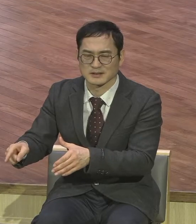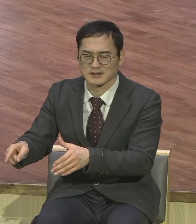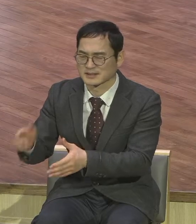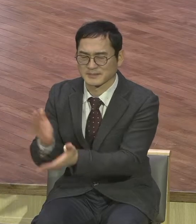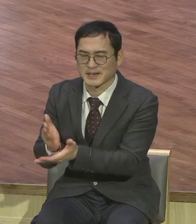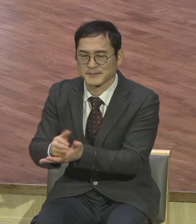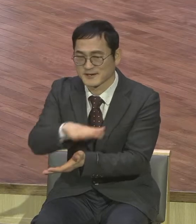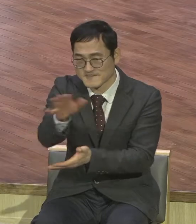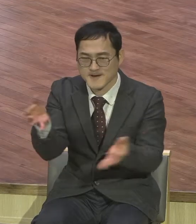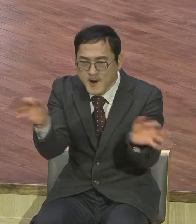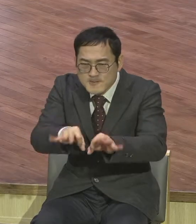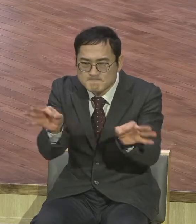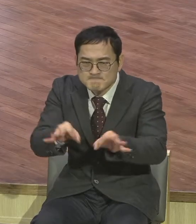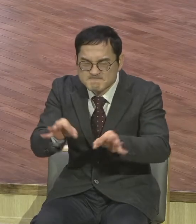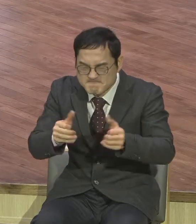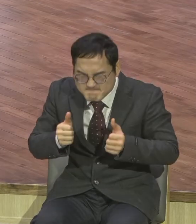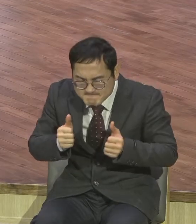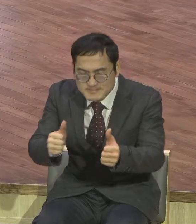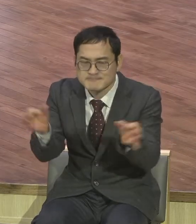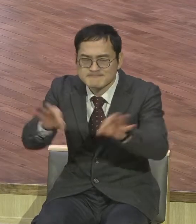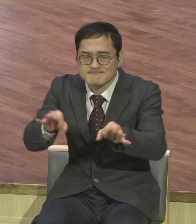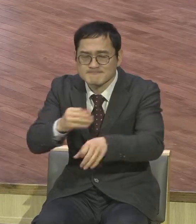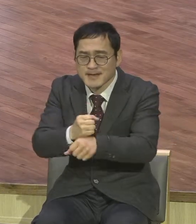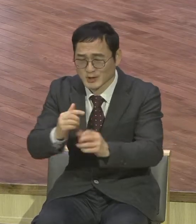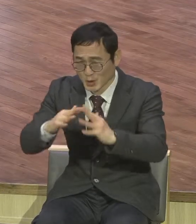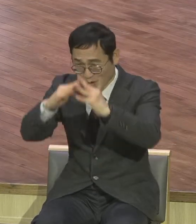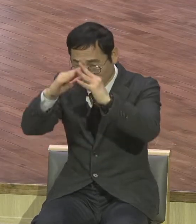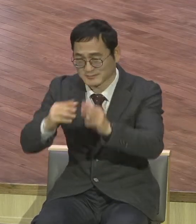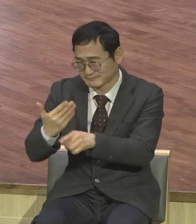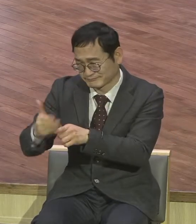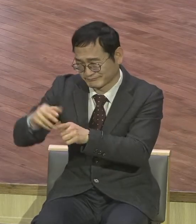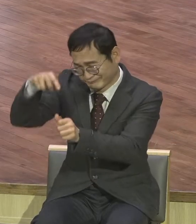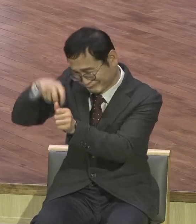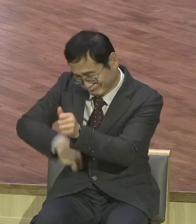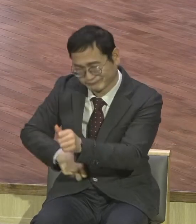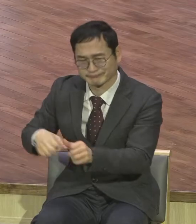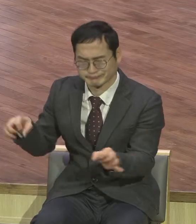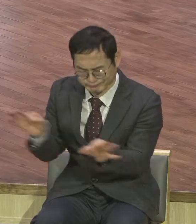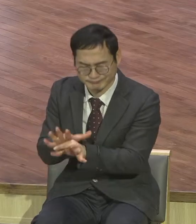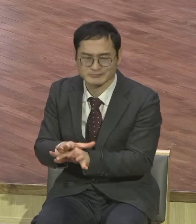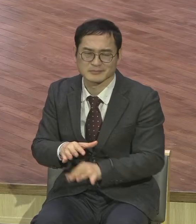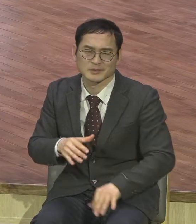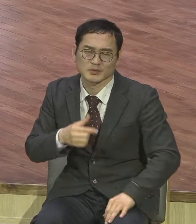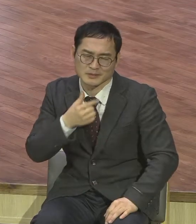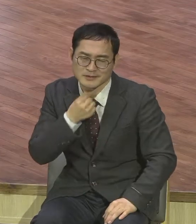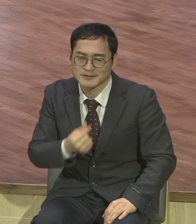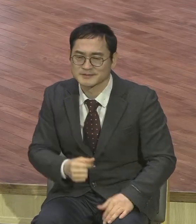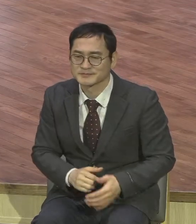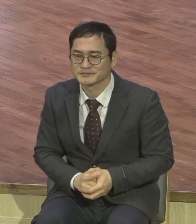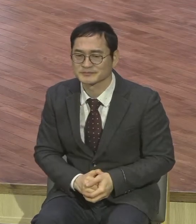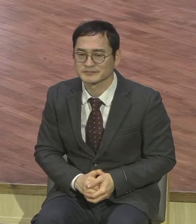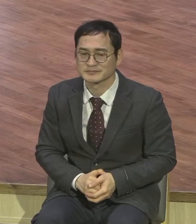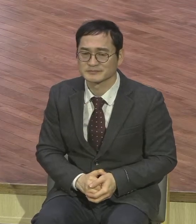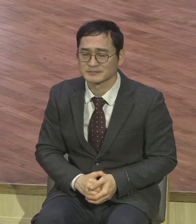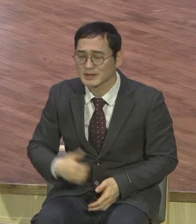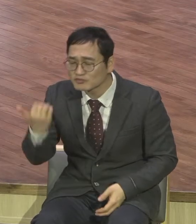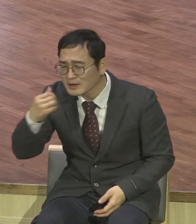믿음 없는 사람은 여러분의 다 끝까지 견뎌가 남아있지만은 믿음 약한 사람 슬쩍 왔다가 뭐 그 막